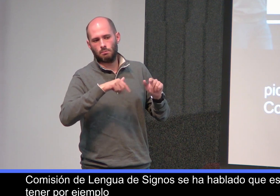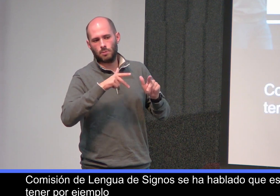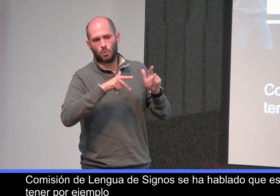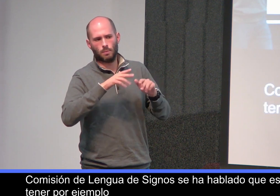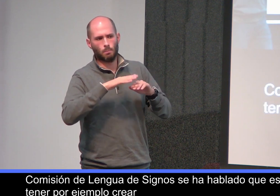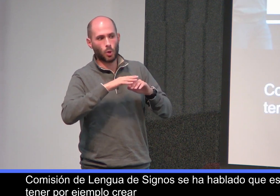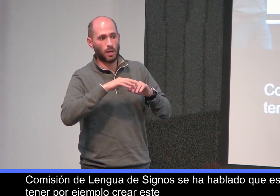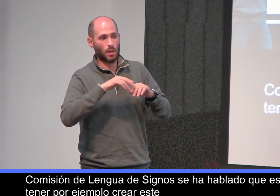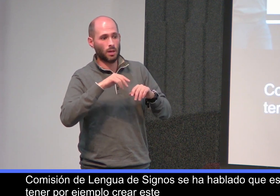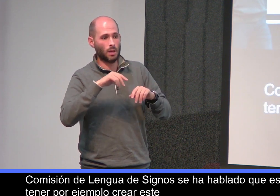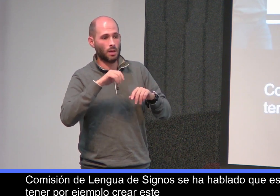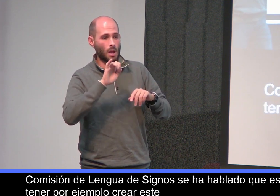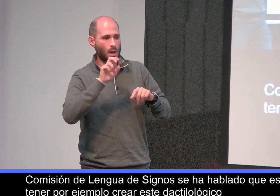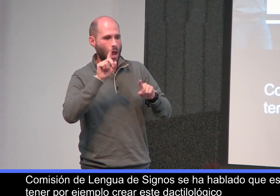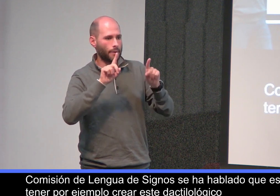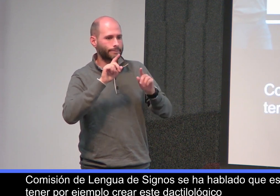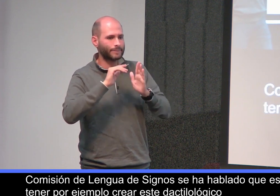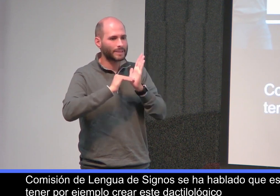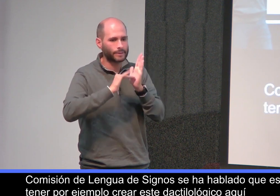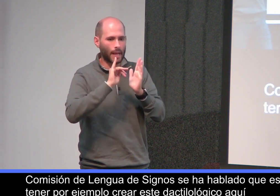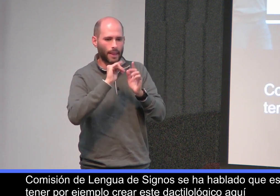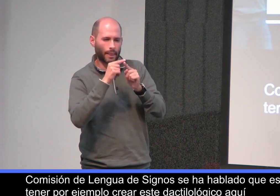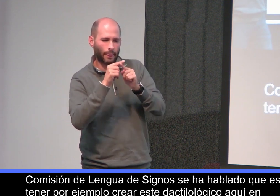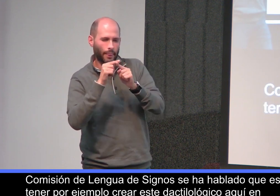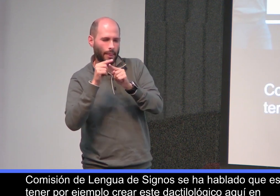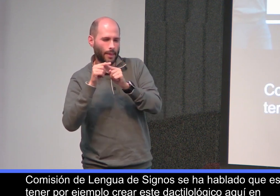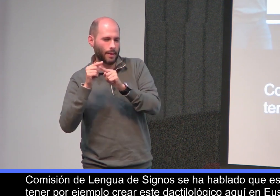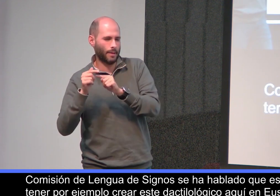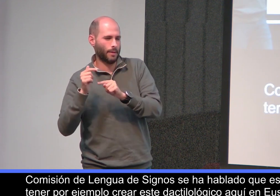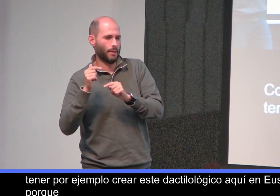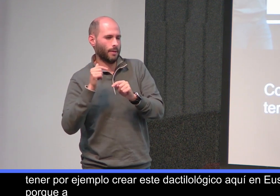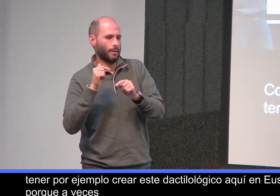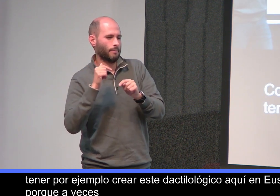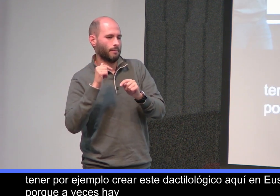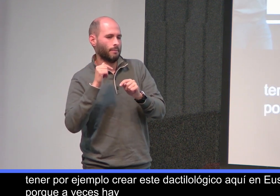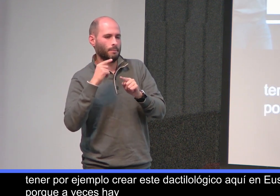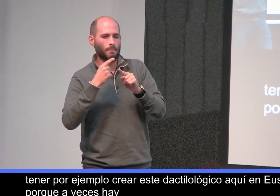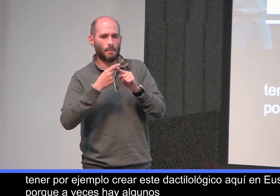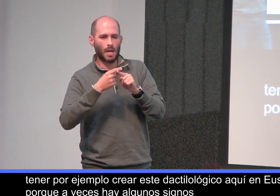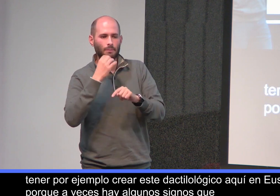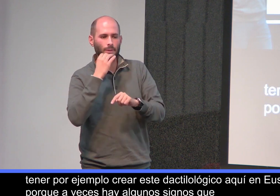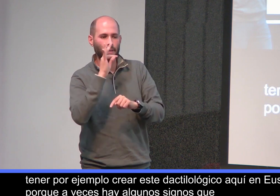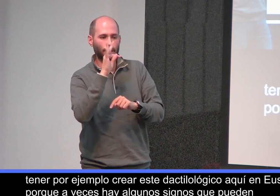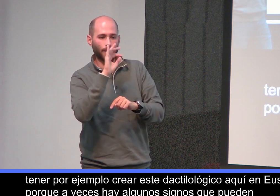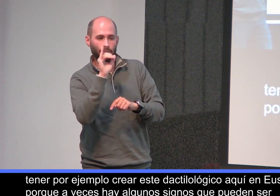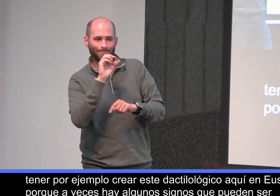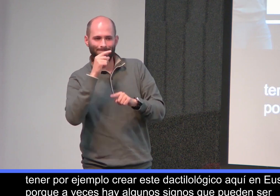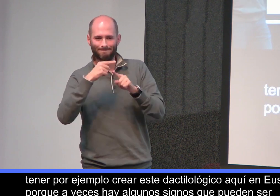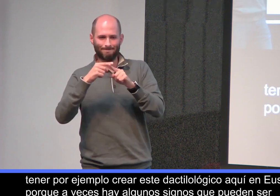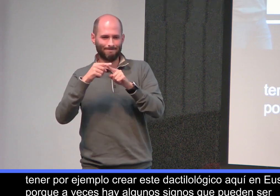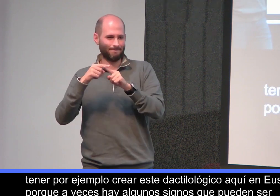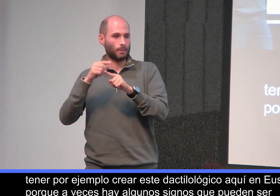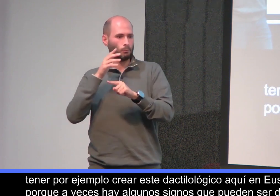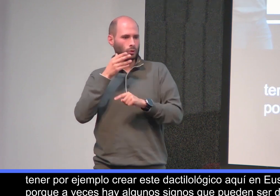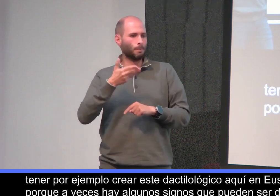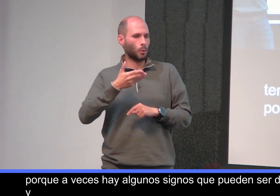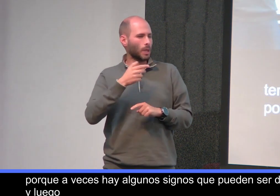dactilológico aquí en Euskadi, porque a veces hay algunos signos que pueden ser diferentes y luego también hay algunas